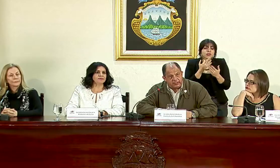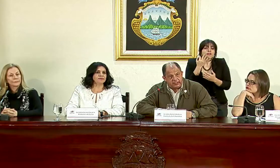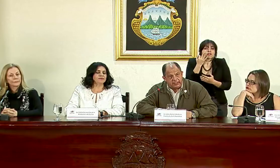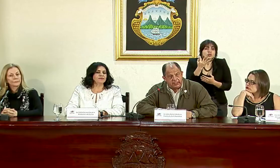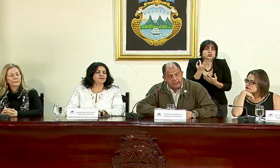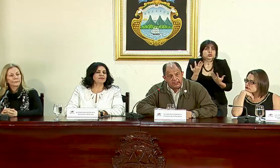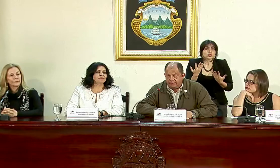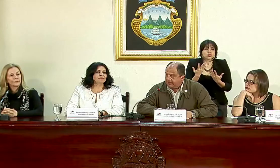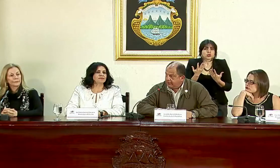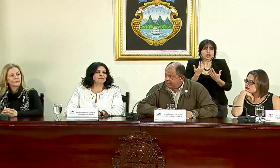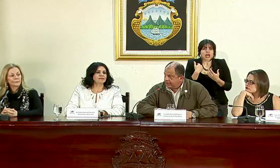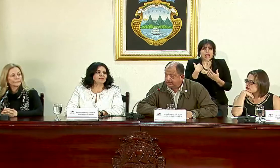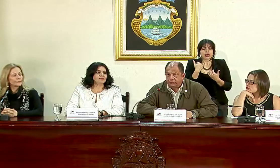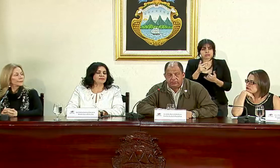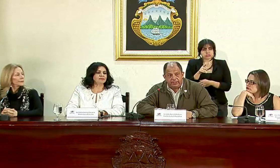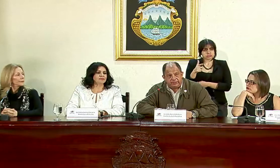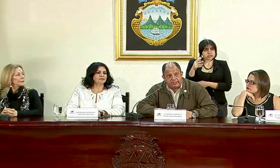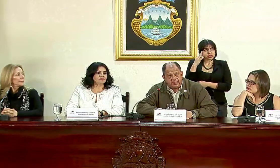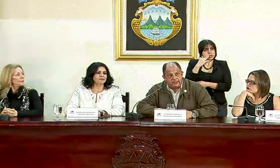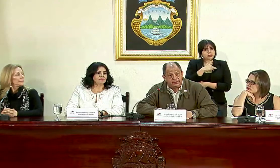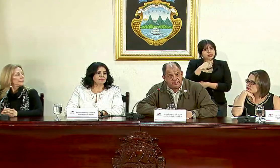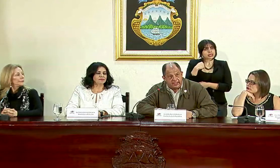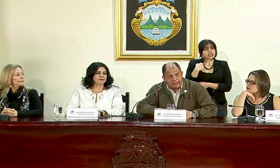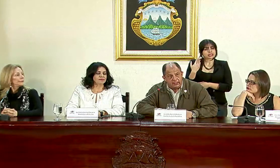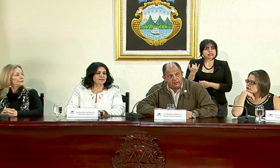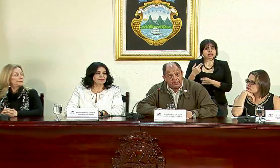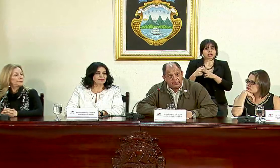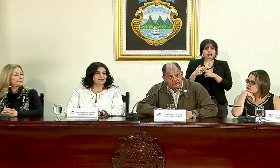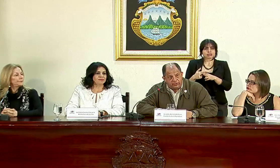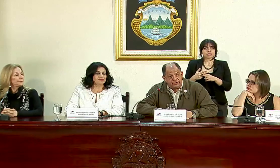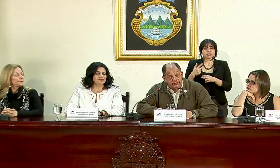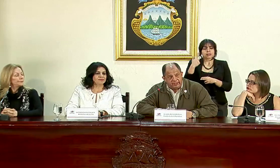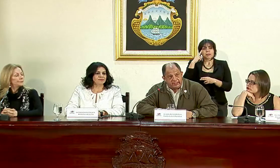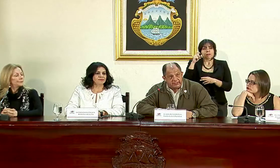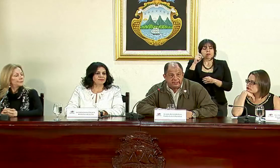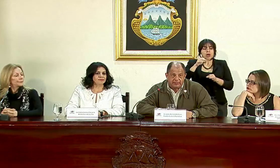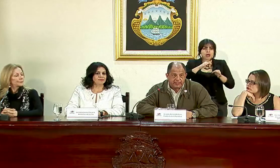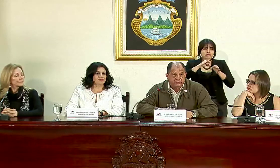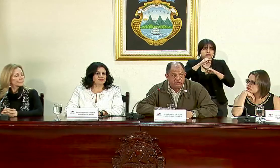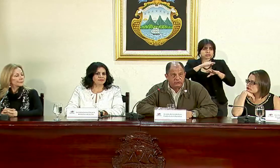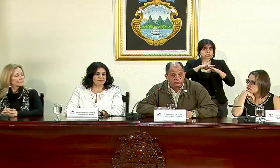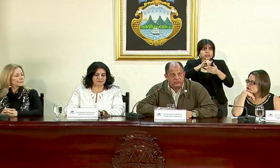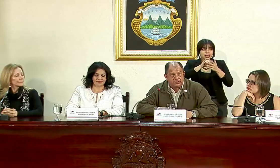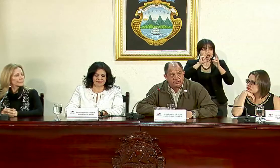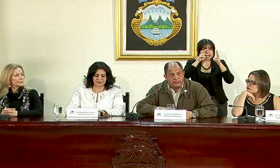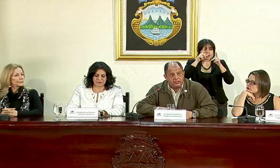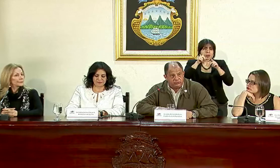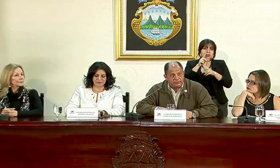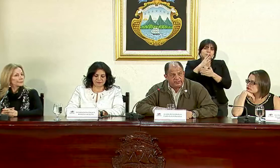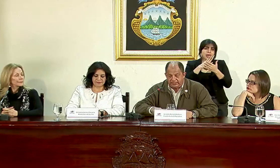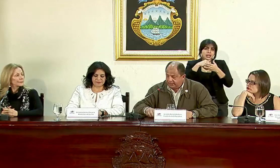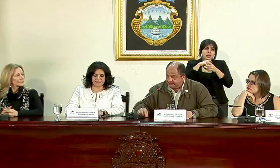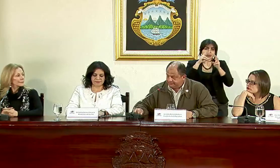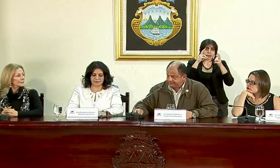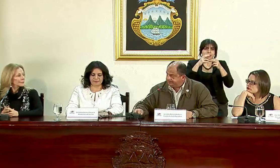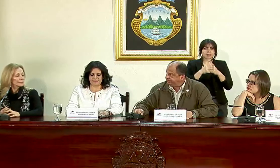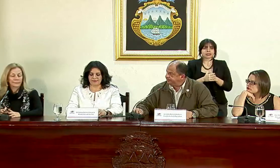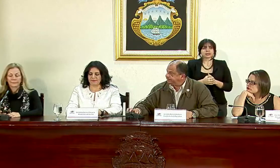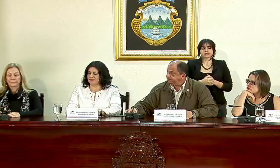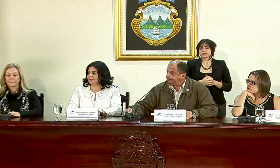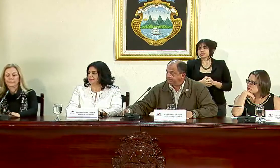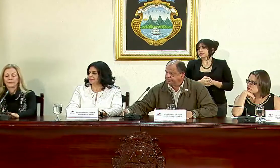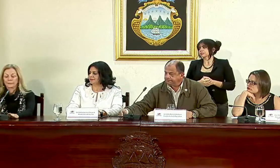quiero más bien darle la palabra a la señora ministra designada para que ella pueda referirse a este tema que es uno de los temas de su especialidad.